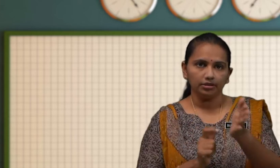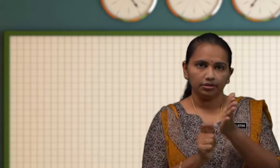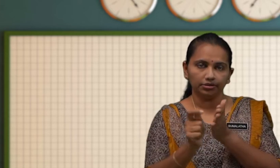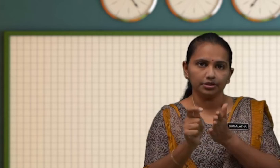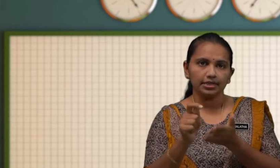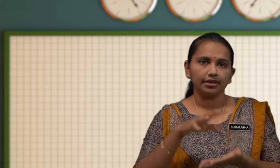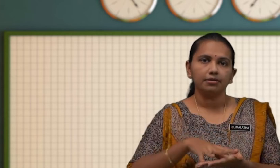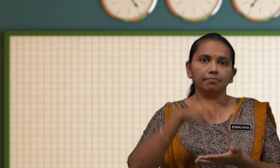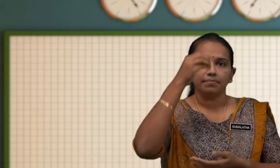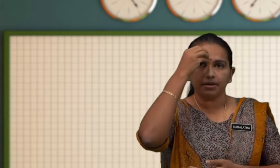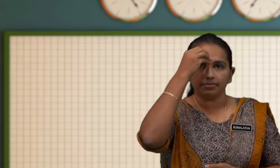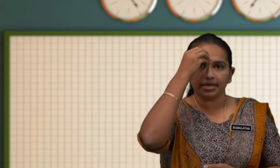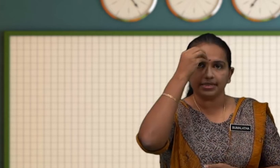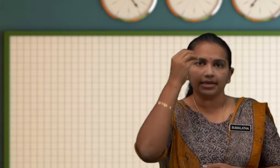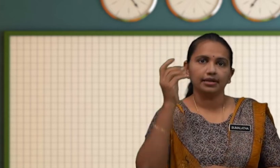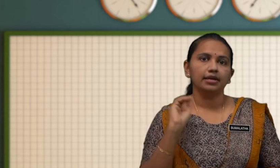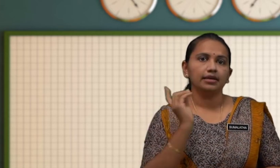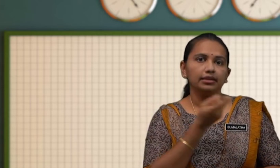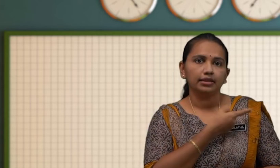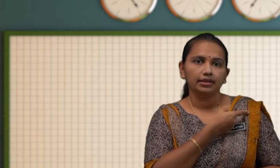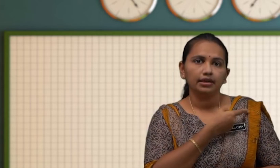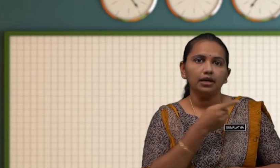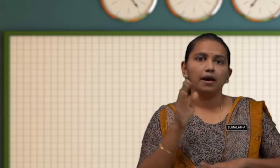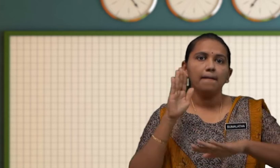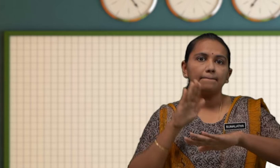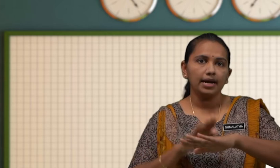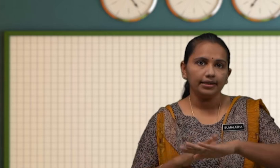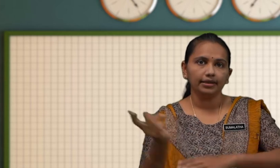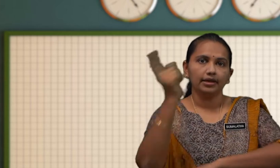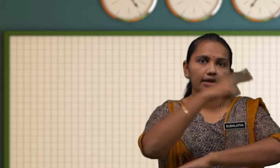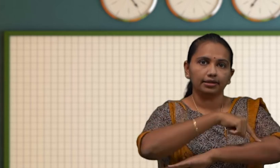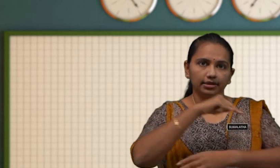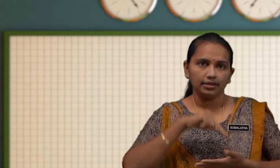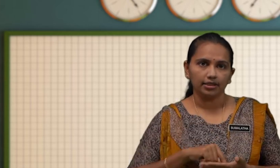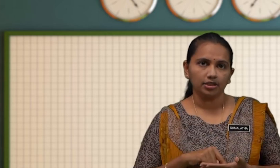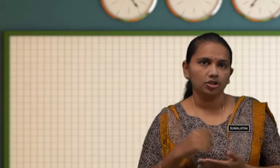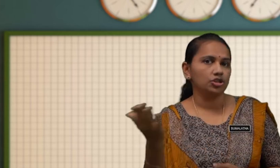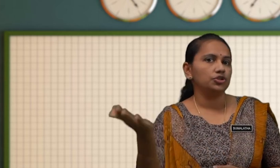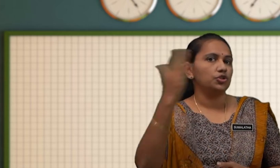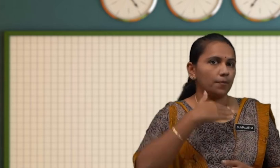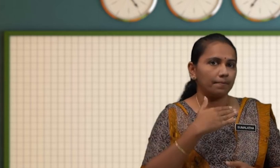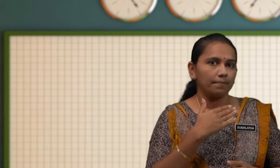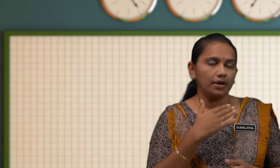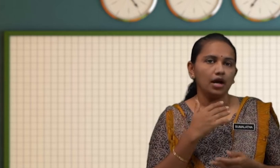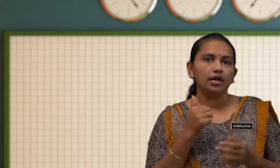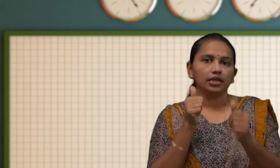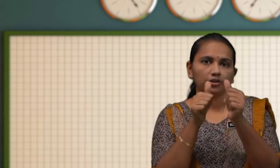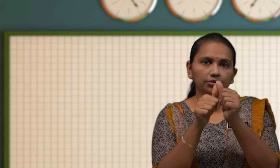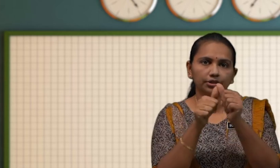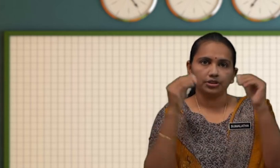teruskan pembelajaran Kita pada hari ini Jom ikut